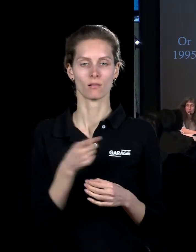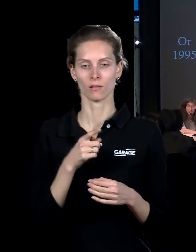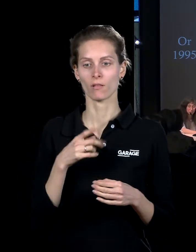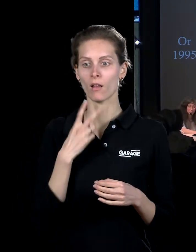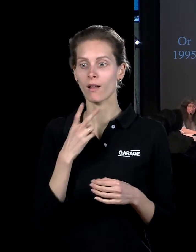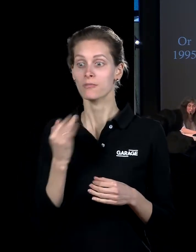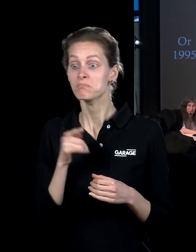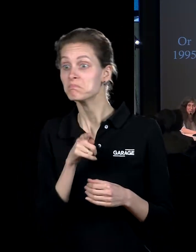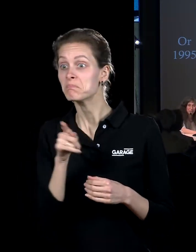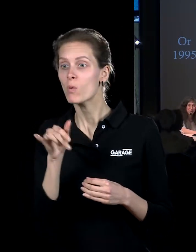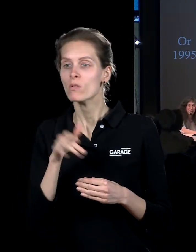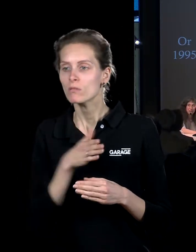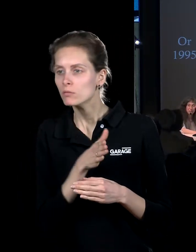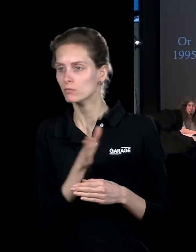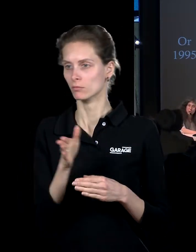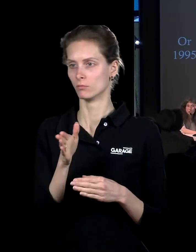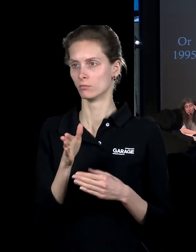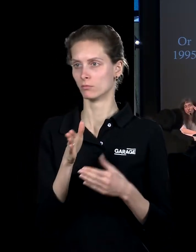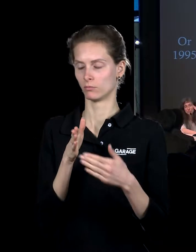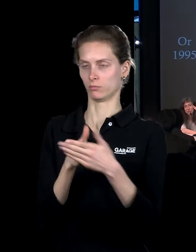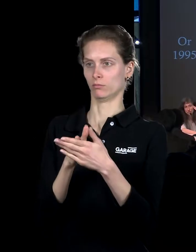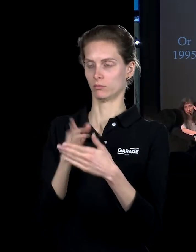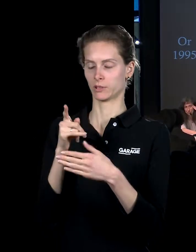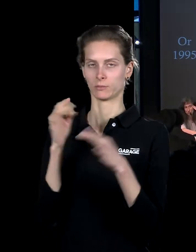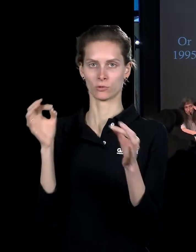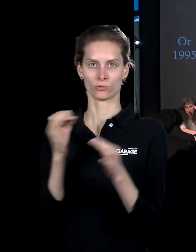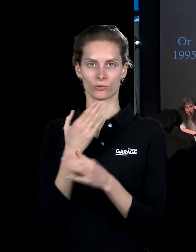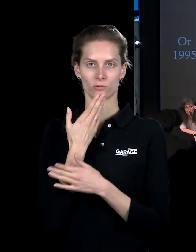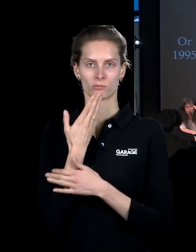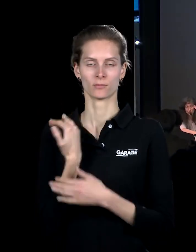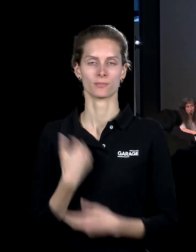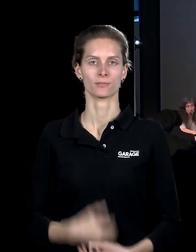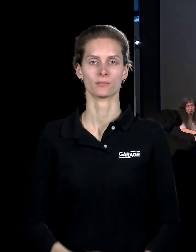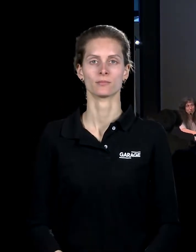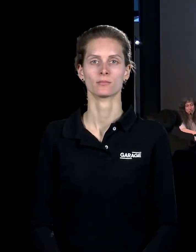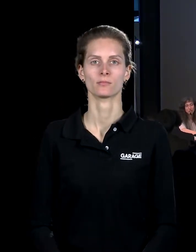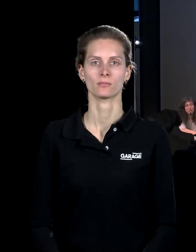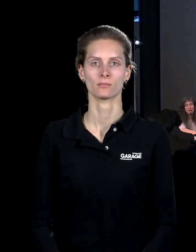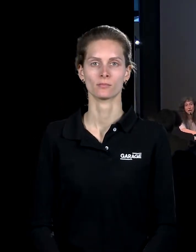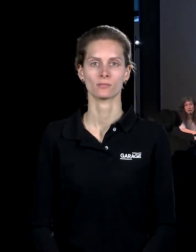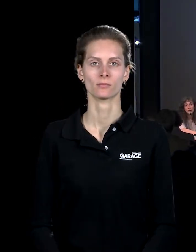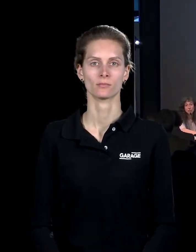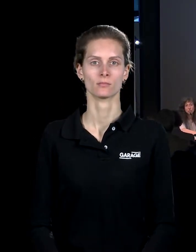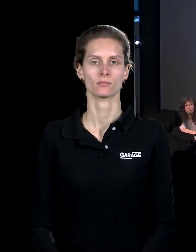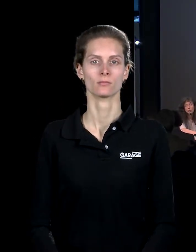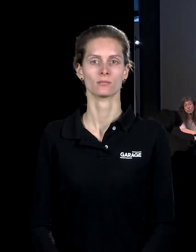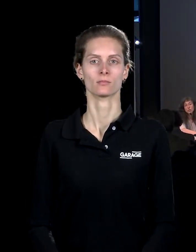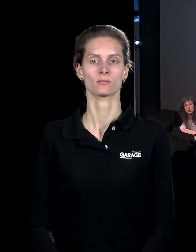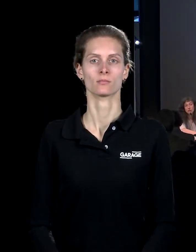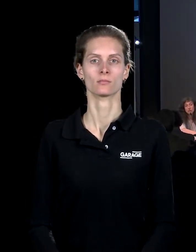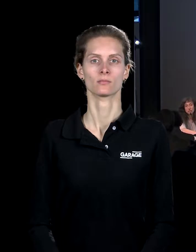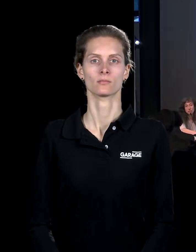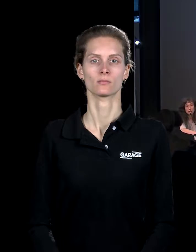и куда-то уйти в некое небольшое, но неизвестное, которое открывается, такое бессмысленное. Тоже